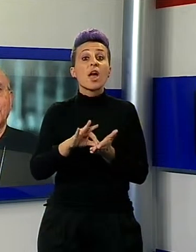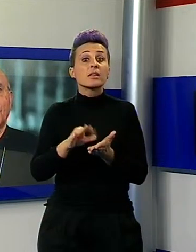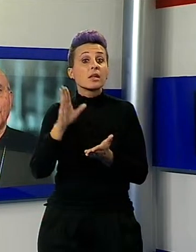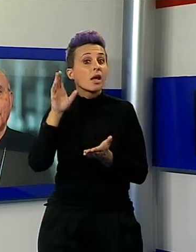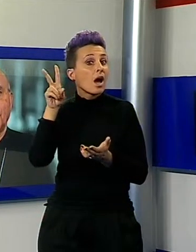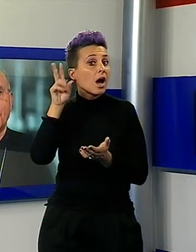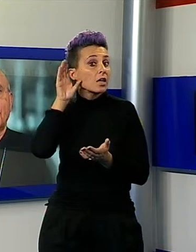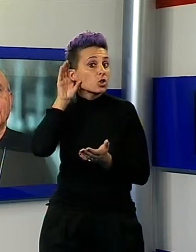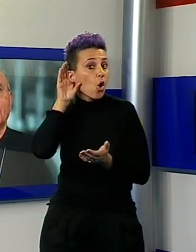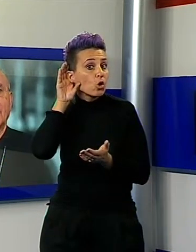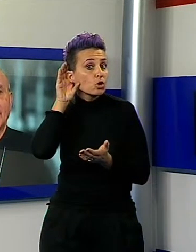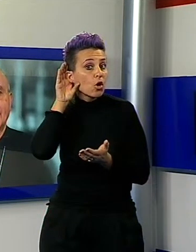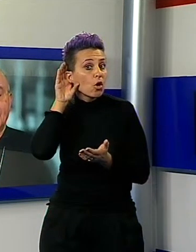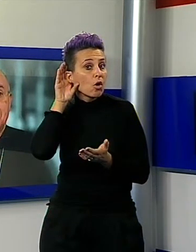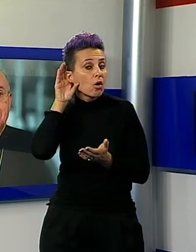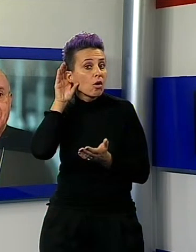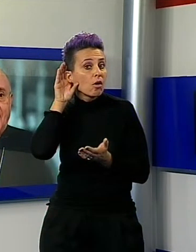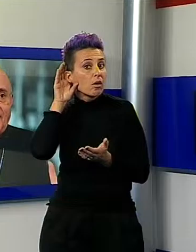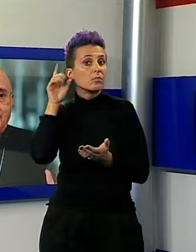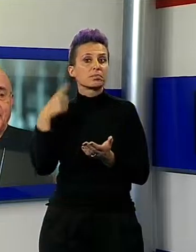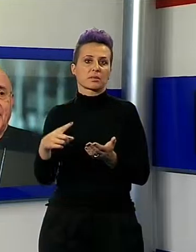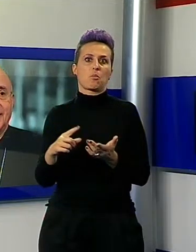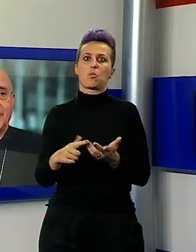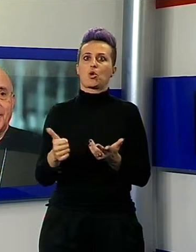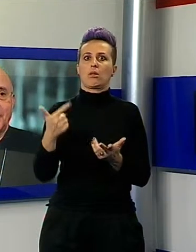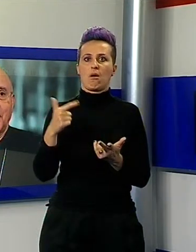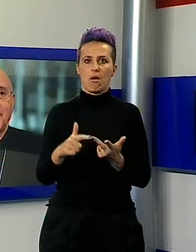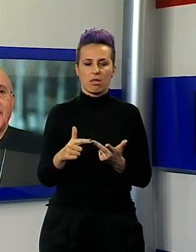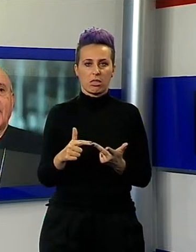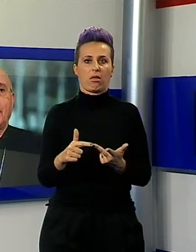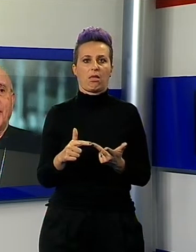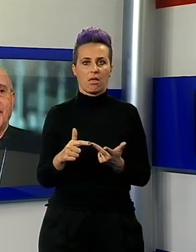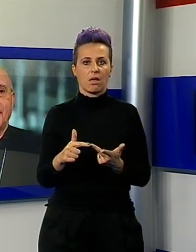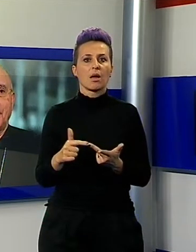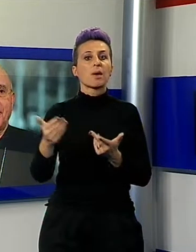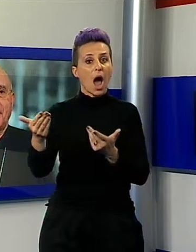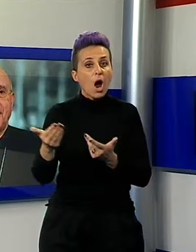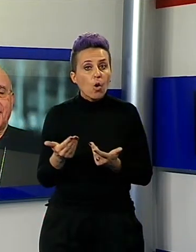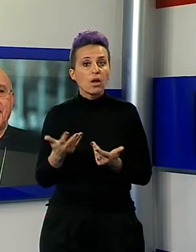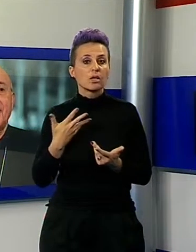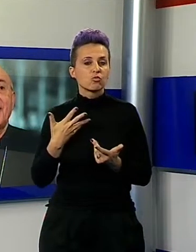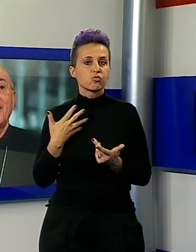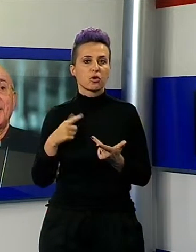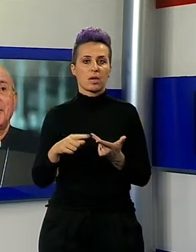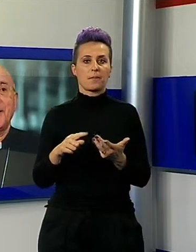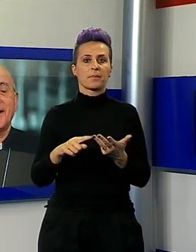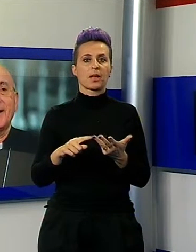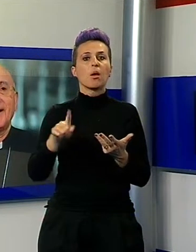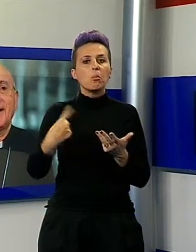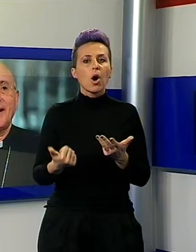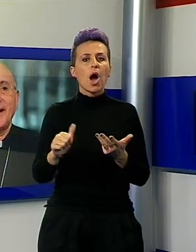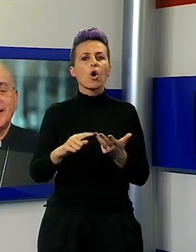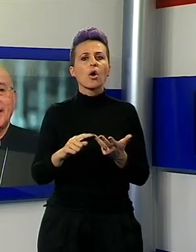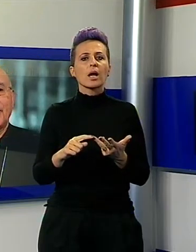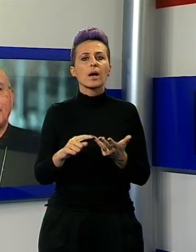ascolto sul nostro territorio, i centri di ascolto della carità, importanti questi luoghi di accoglienza, porte aperte. Ed ancora